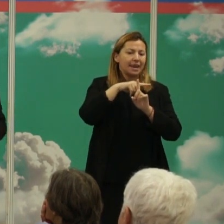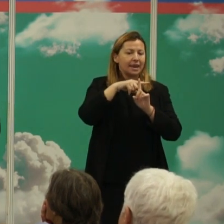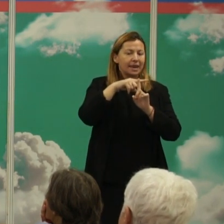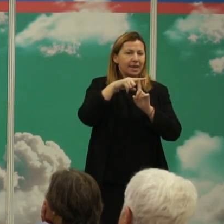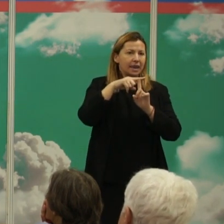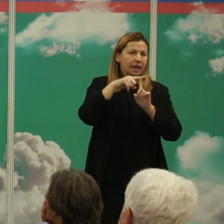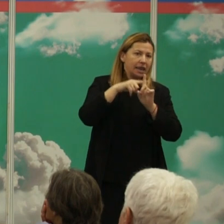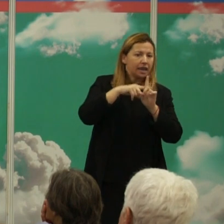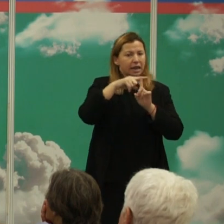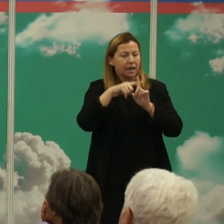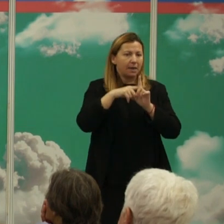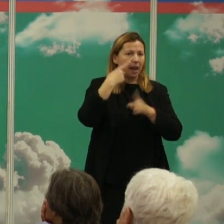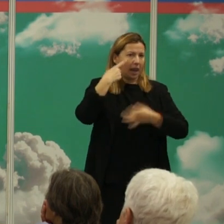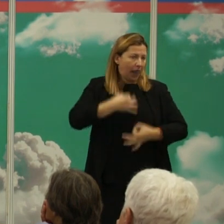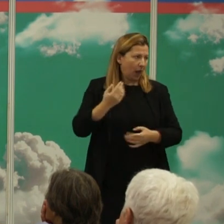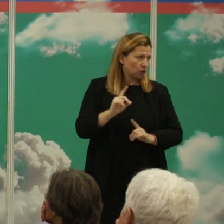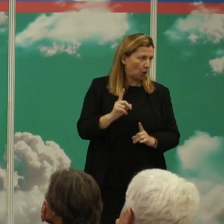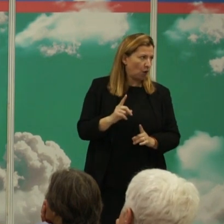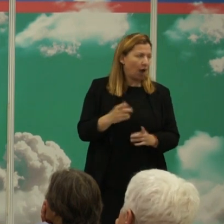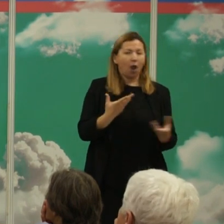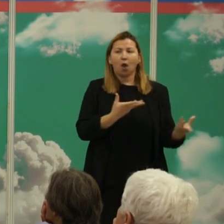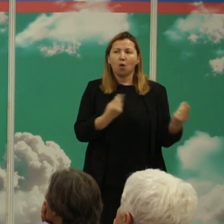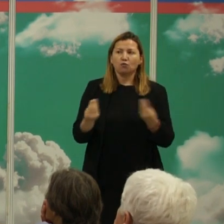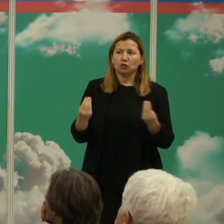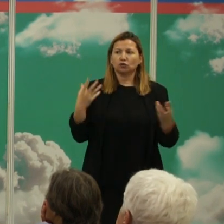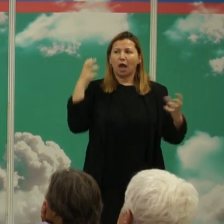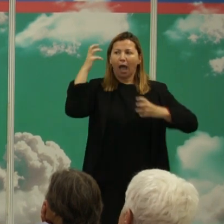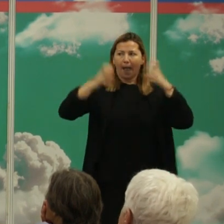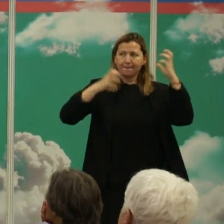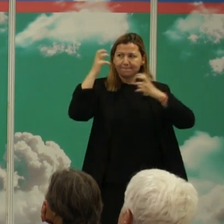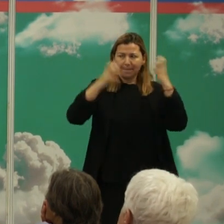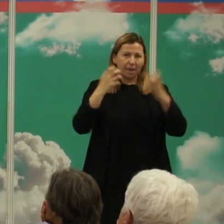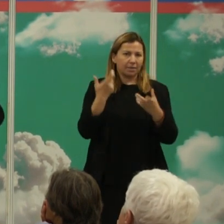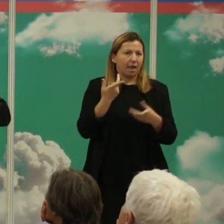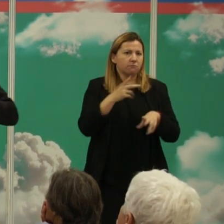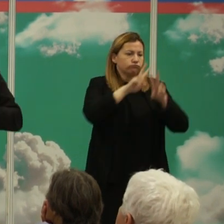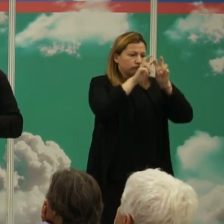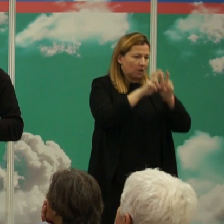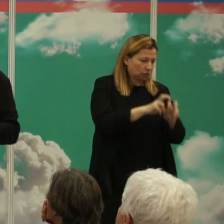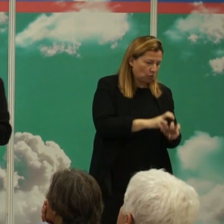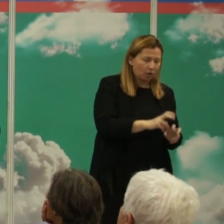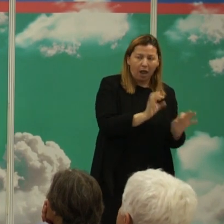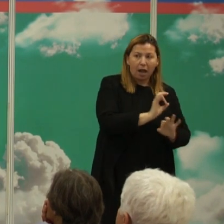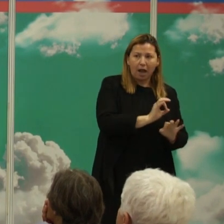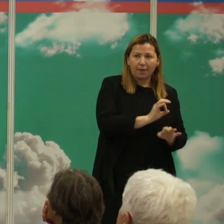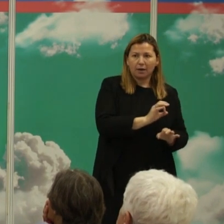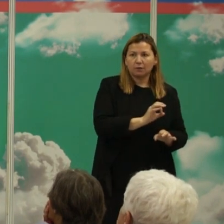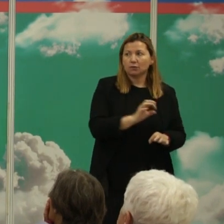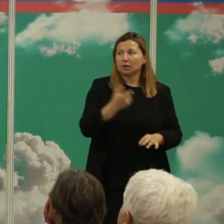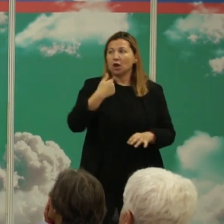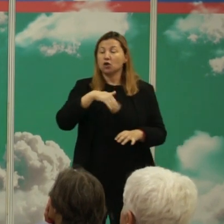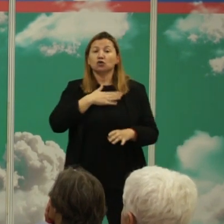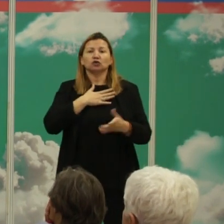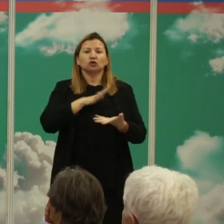es una estima a la baja porque claro de muchas especies no se ha estudiado lo suficiente se necesitan más estudios porque claro que lo que hacemos